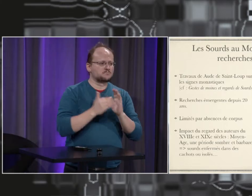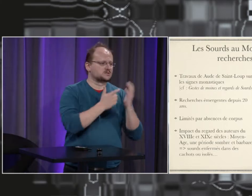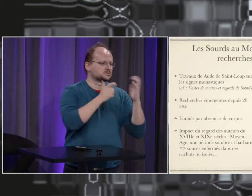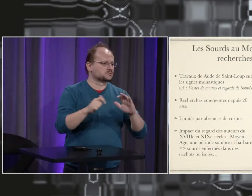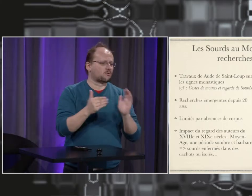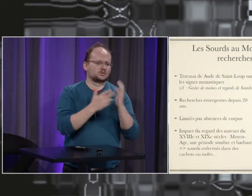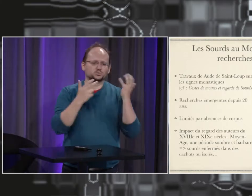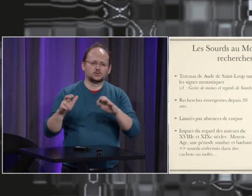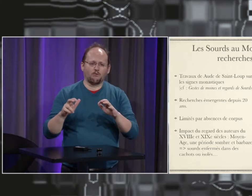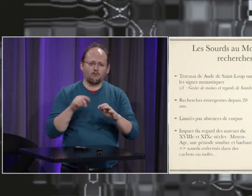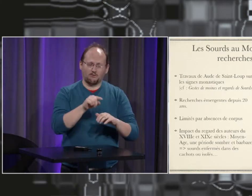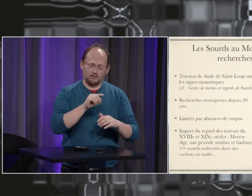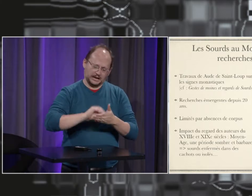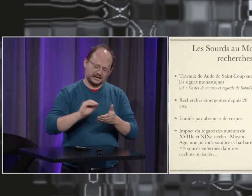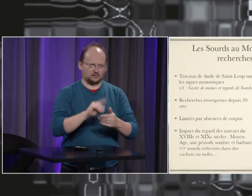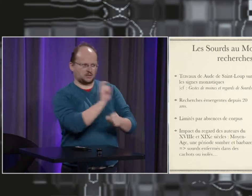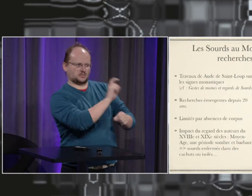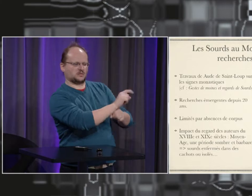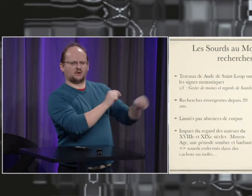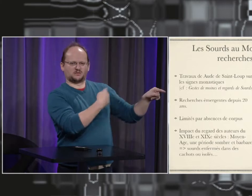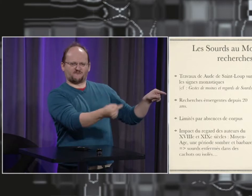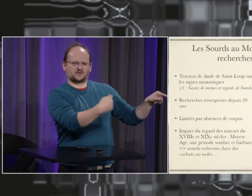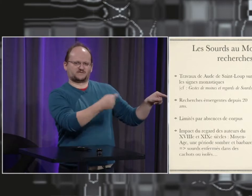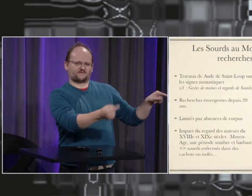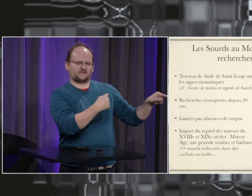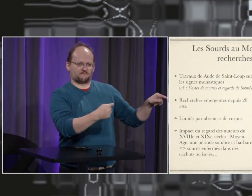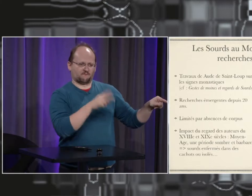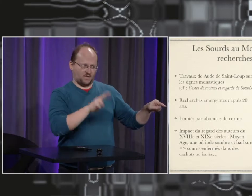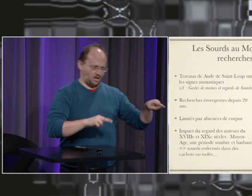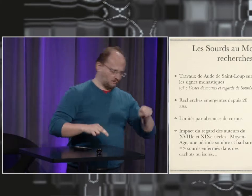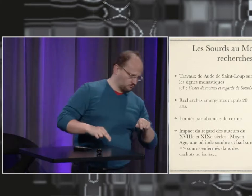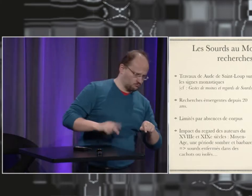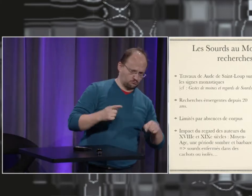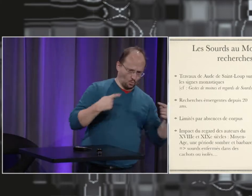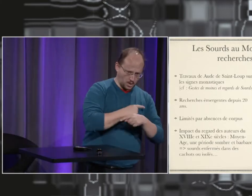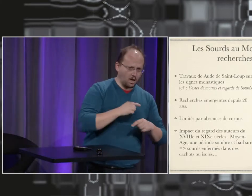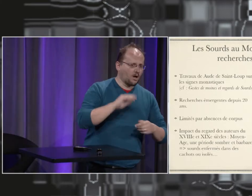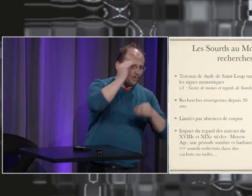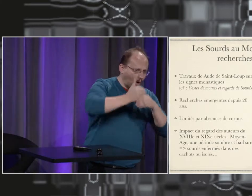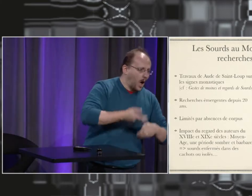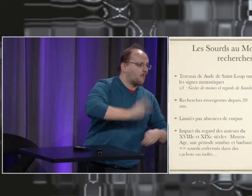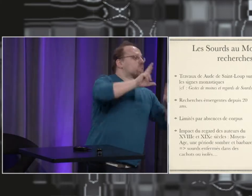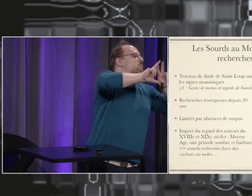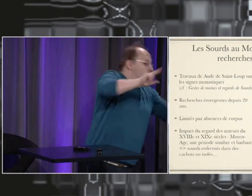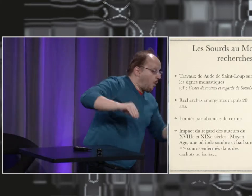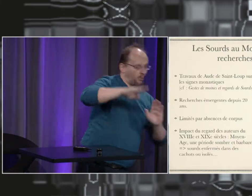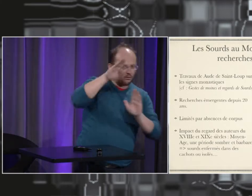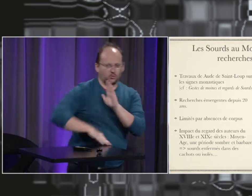qui sont sales, qui puent, etc. Mais ça, c'est justement l'héritage du 18e, du 19e siècle qui parlait